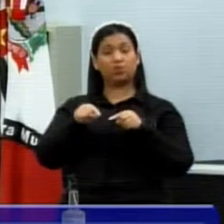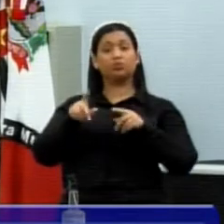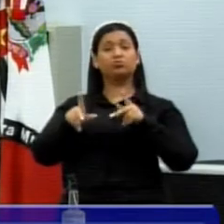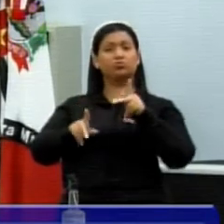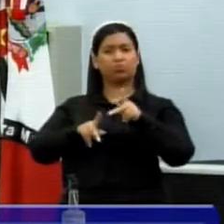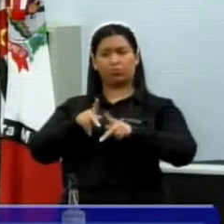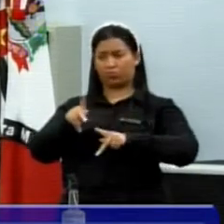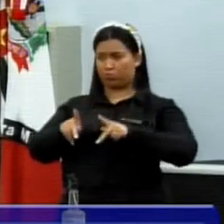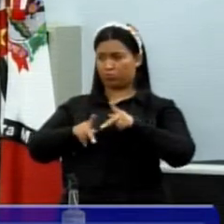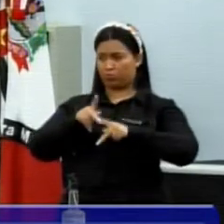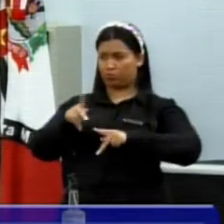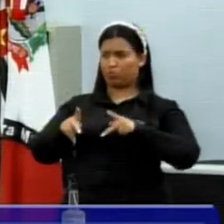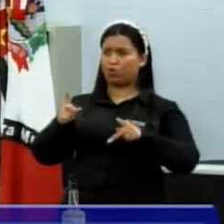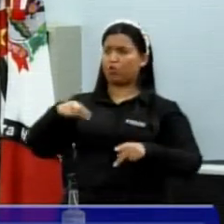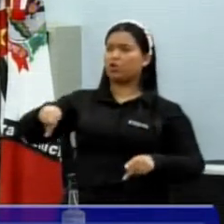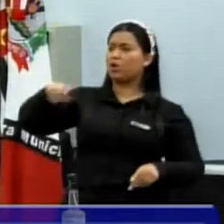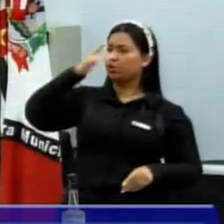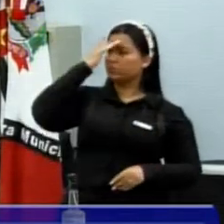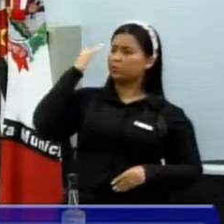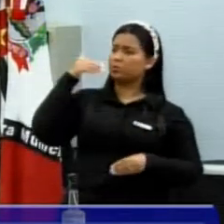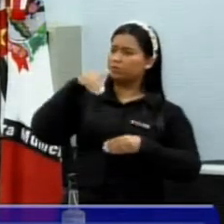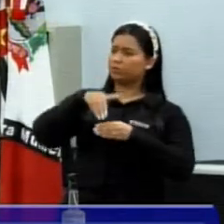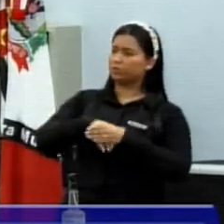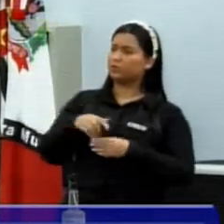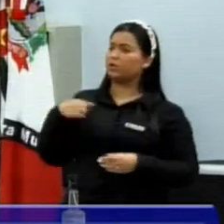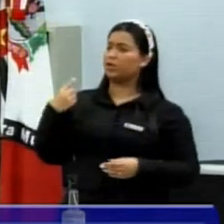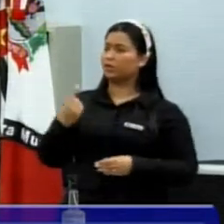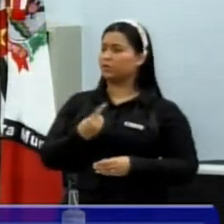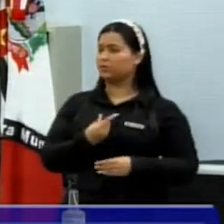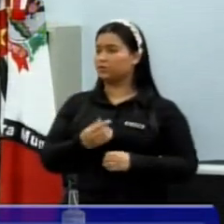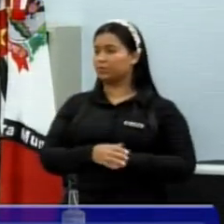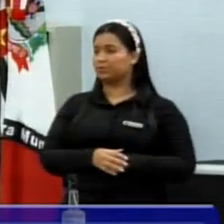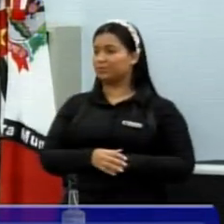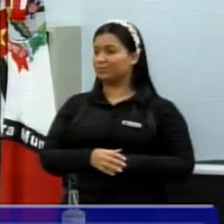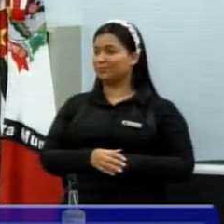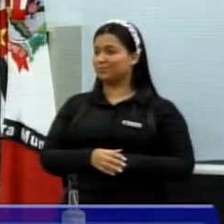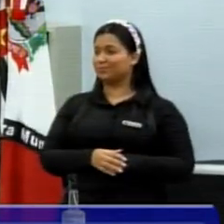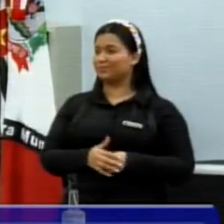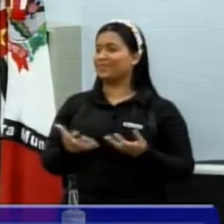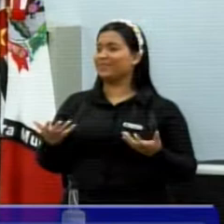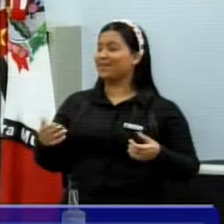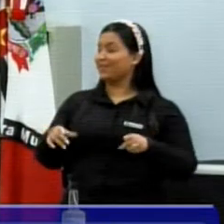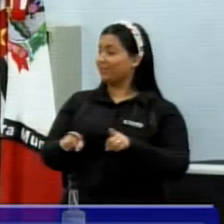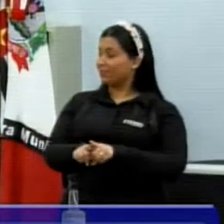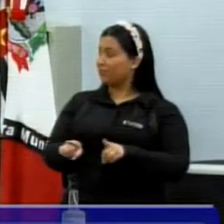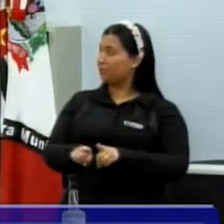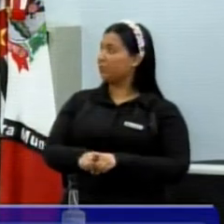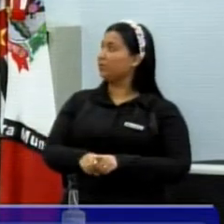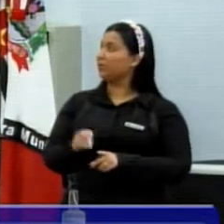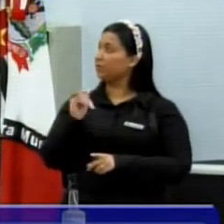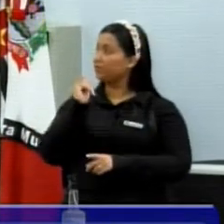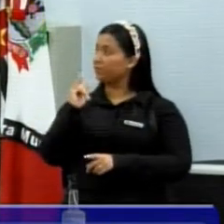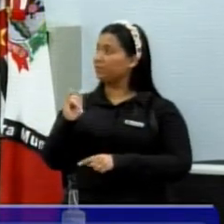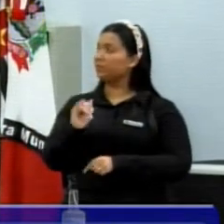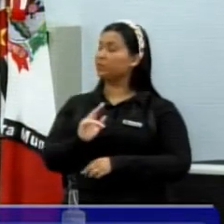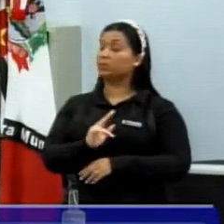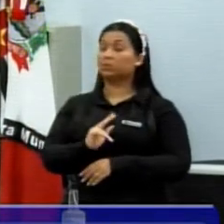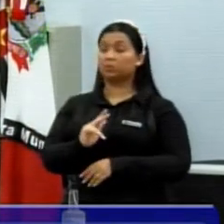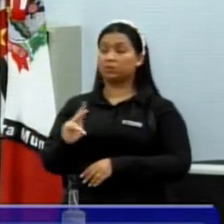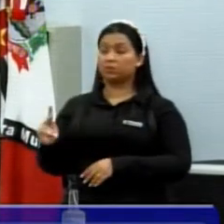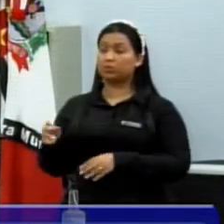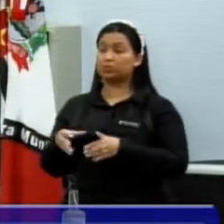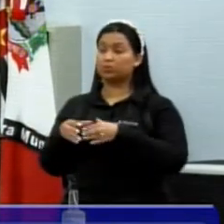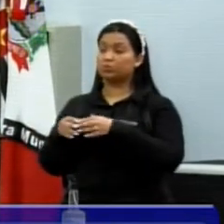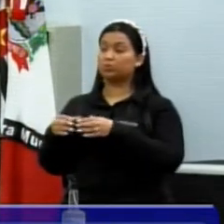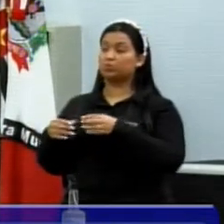funcionários do povo. Nós fomos eleitos para isso. E eu quero aqui, também eu estava comentando com o presidente da Comissão de